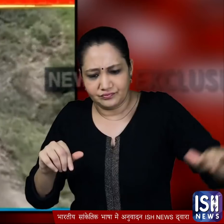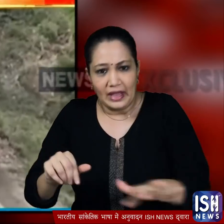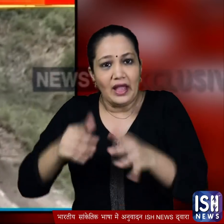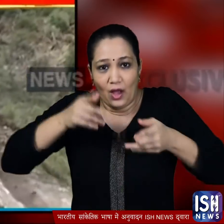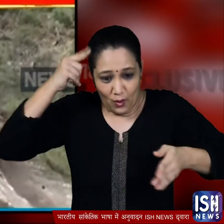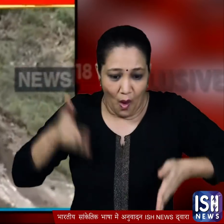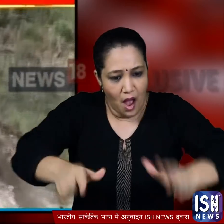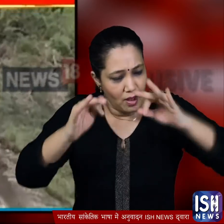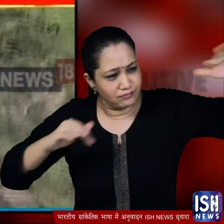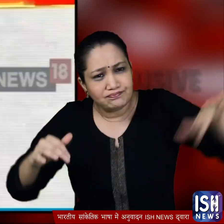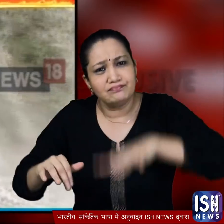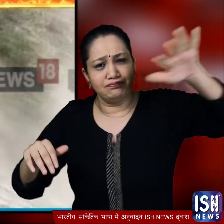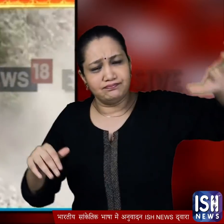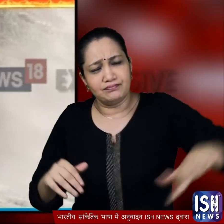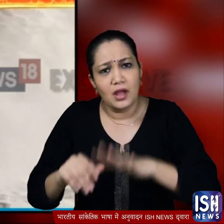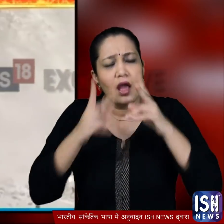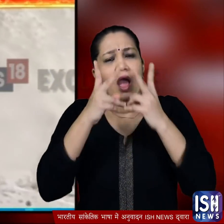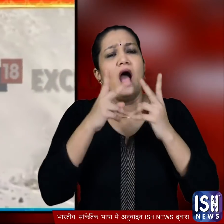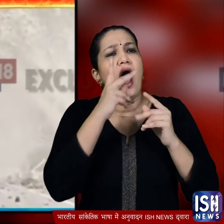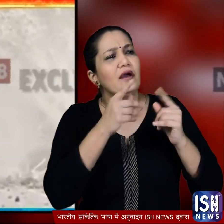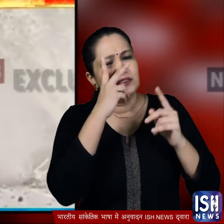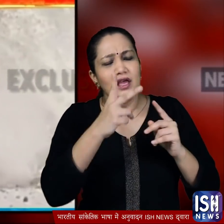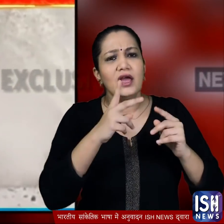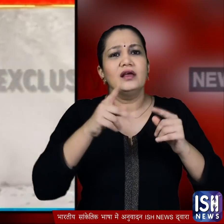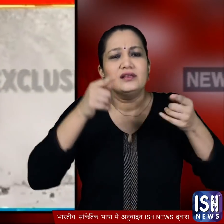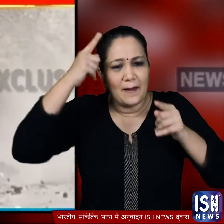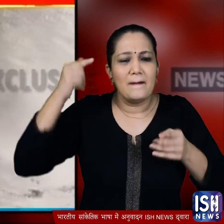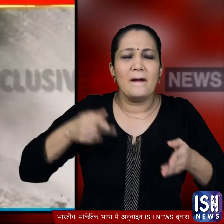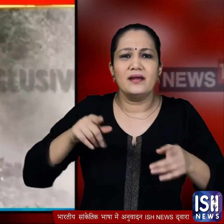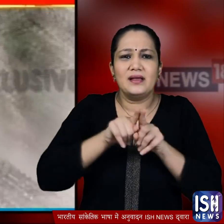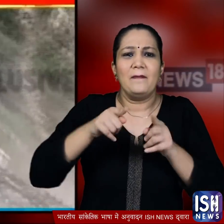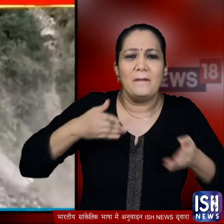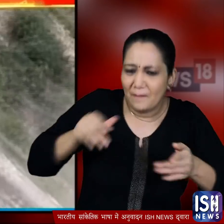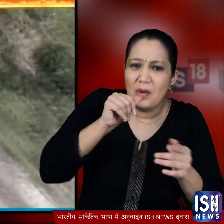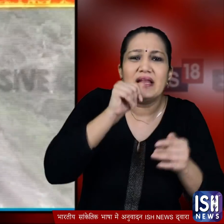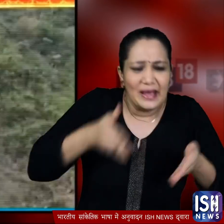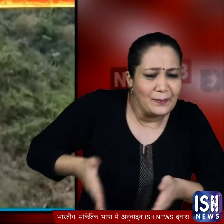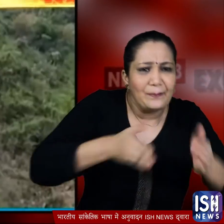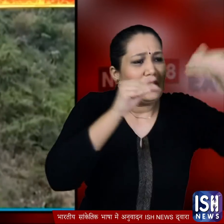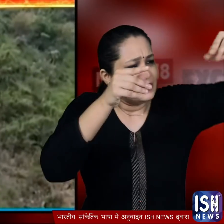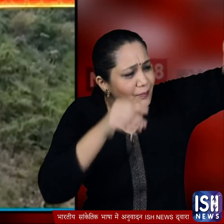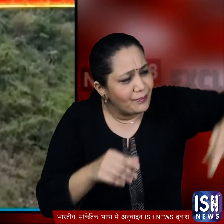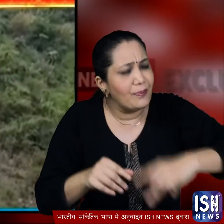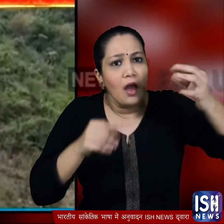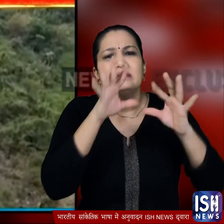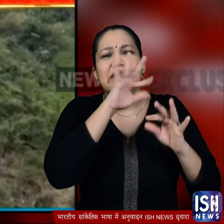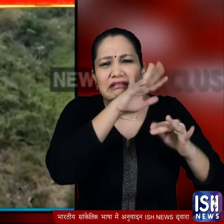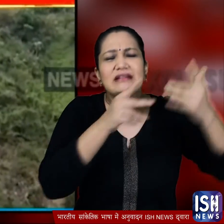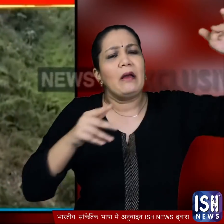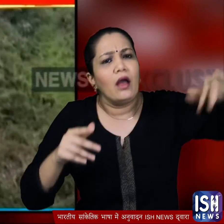सड़क की तरफ आते दिखे पहाड से गिर रहे मलबे को देखकर ऐसा लग रहा था मानो जहरने से मटमेला पानी बैराओ इतने में अचानक उसी पहाड का एक बड़ा